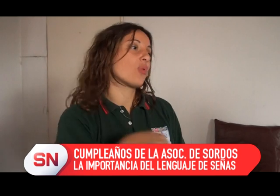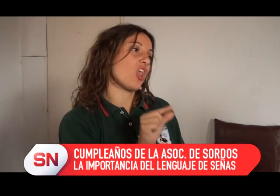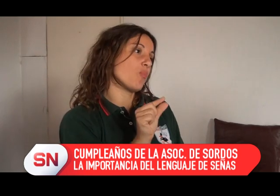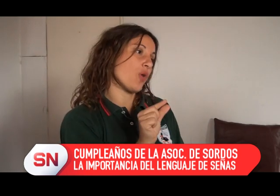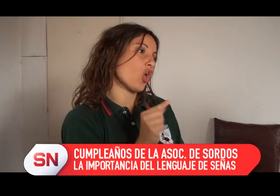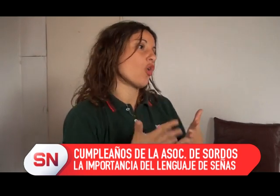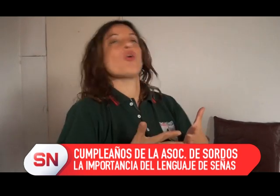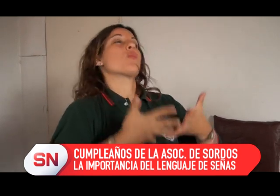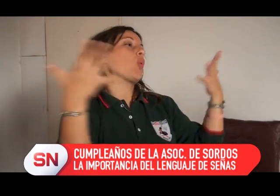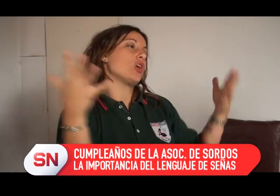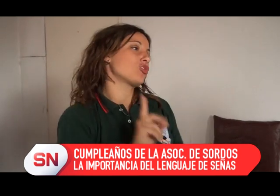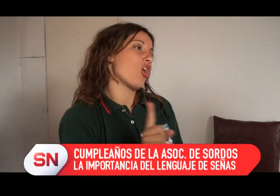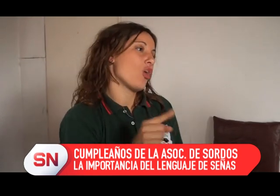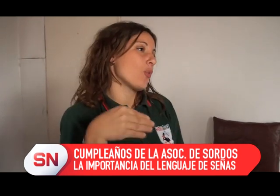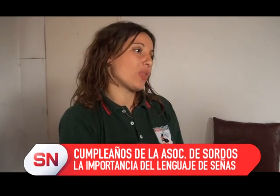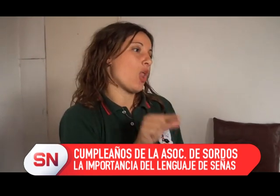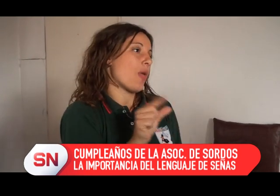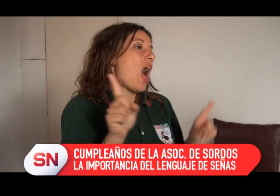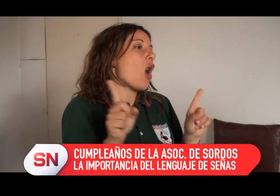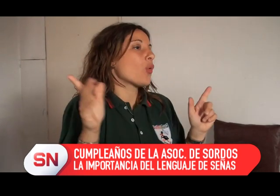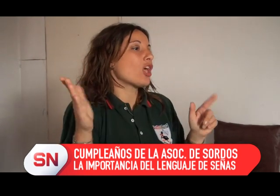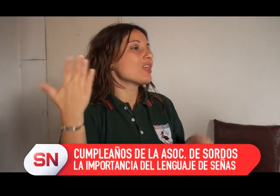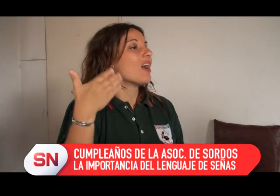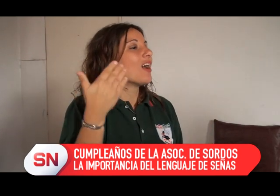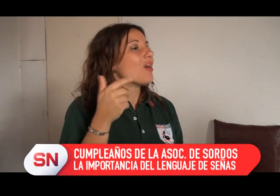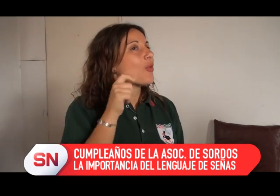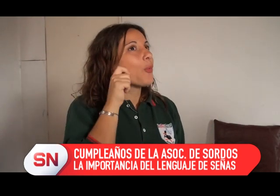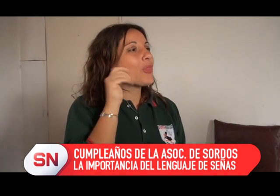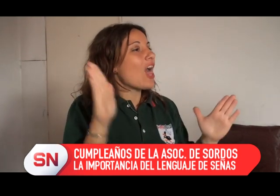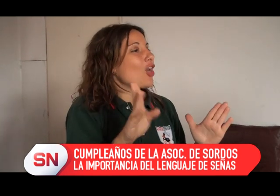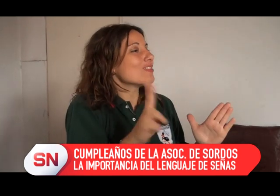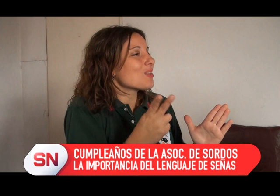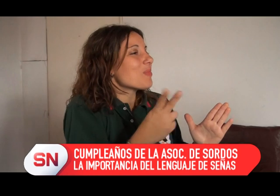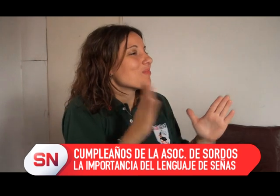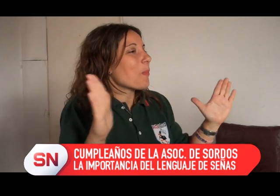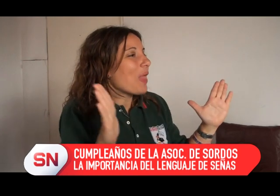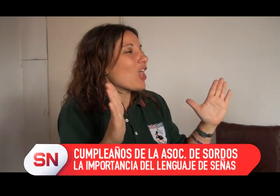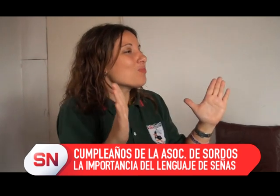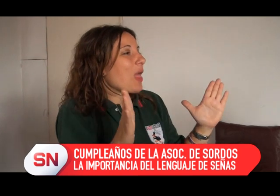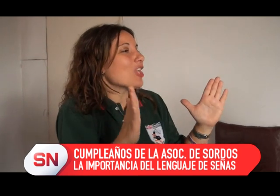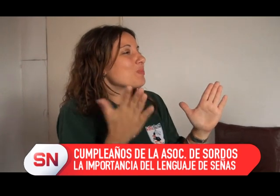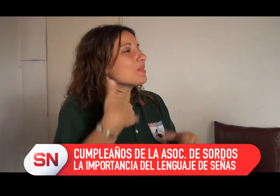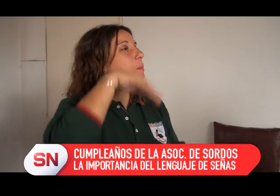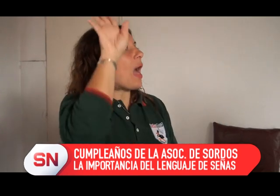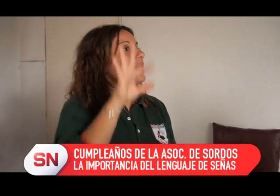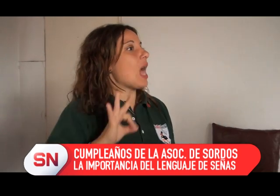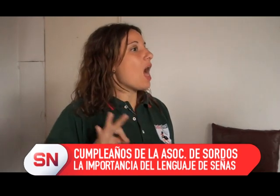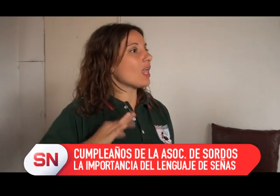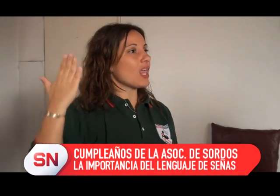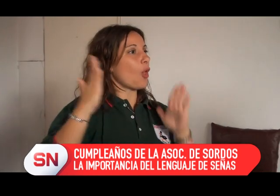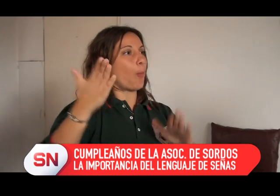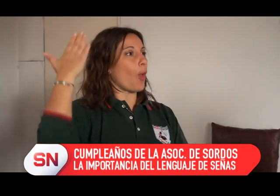De la única forma es socios adherentes. Hay muy pocos, dice. Sí, hay muy pocos.